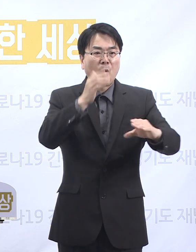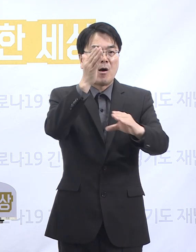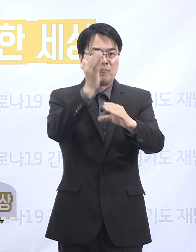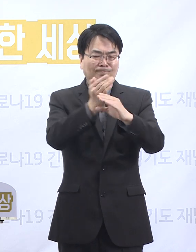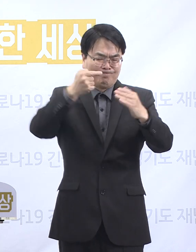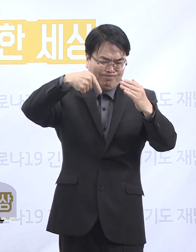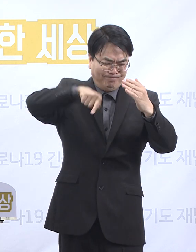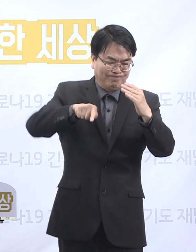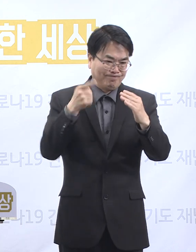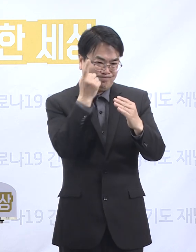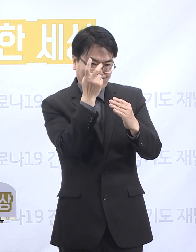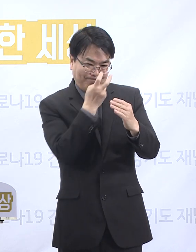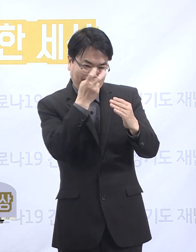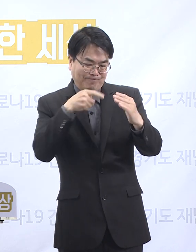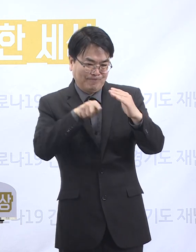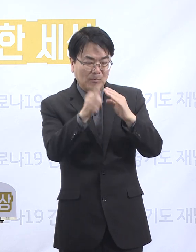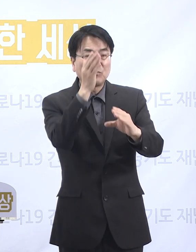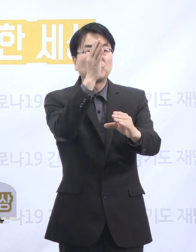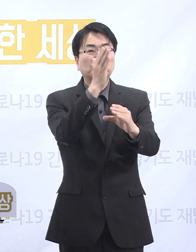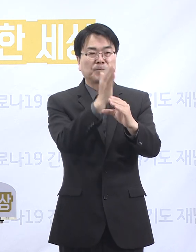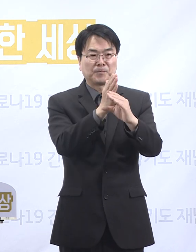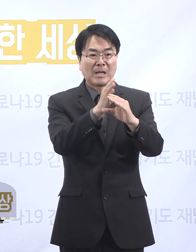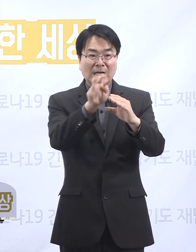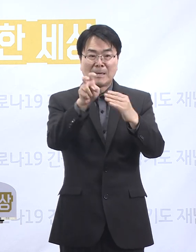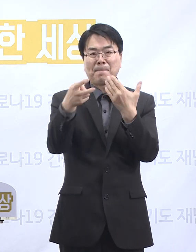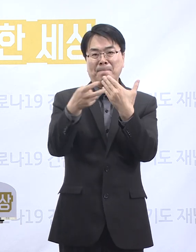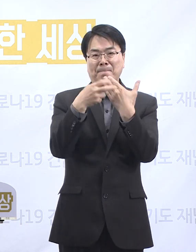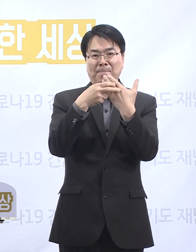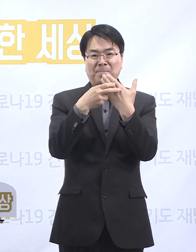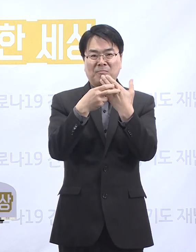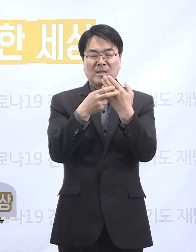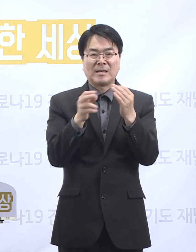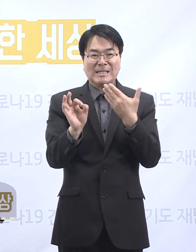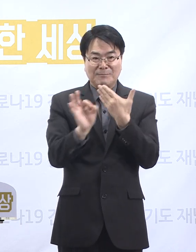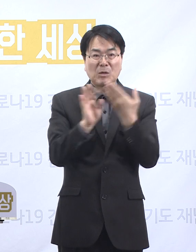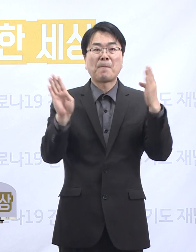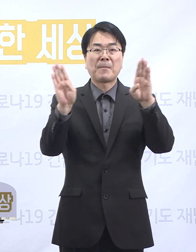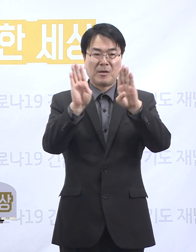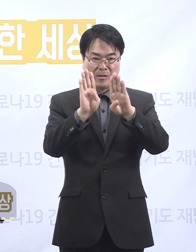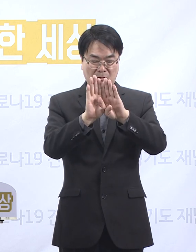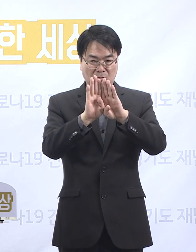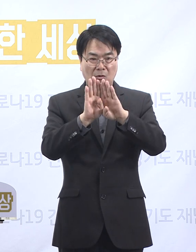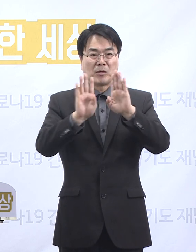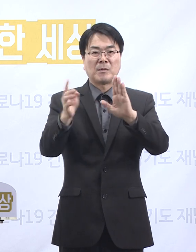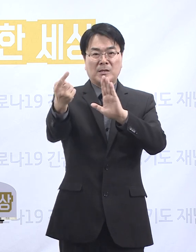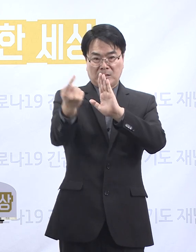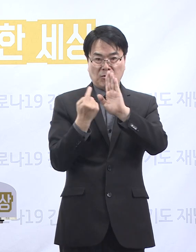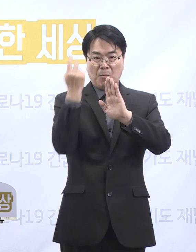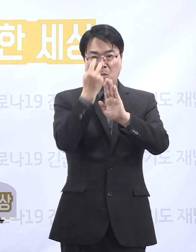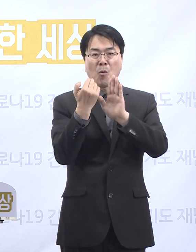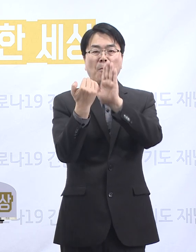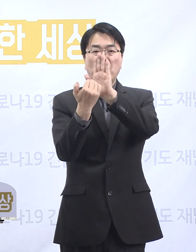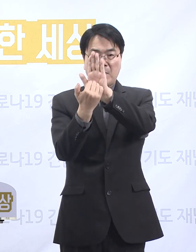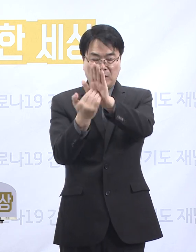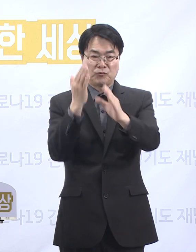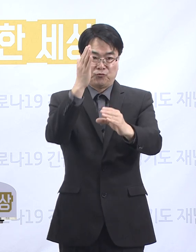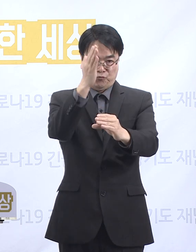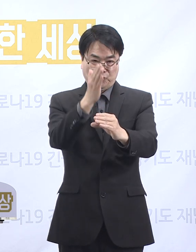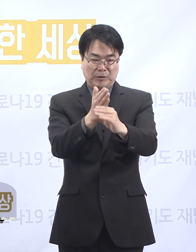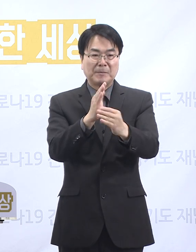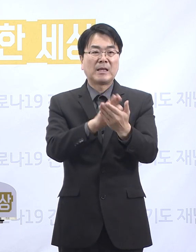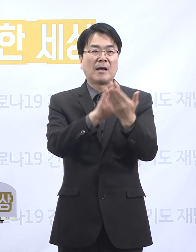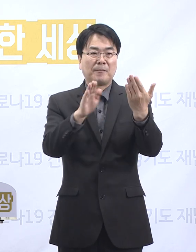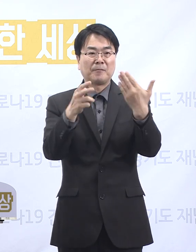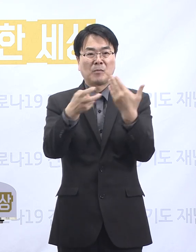중입니다. 의정부 성무병원은 일시 폐쇄되었고 신규 외래 및 입원이 중단된 상태로 병원